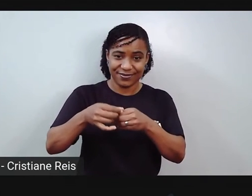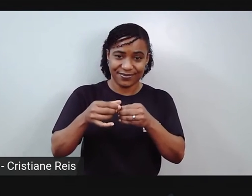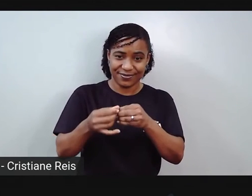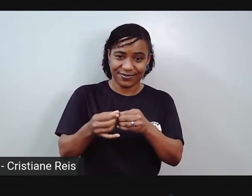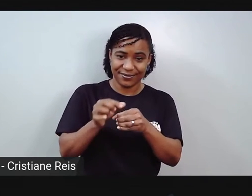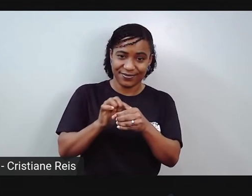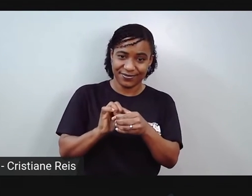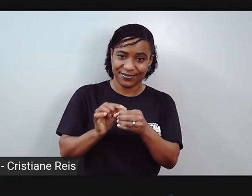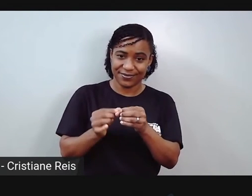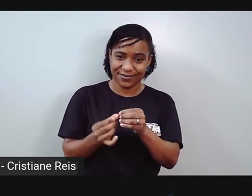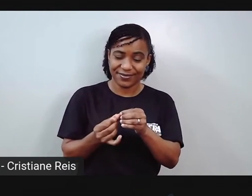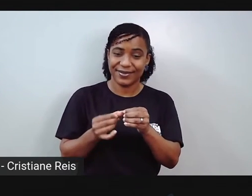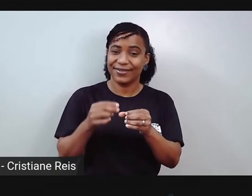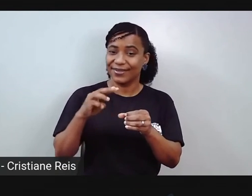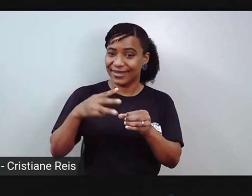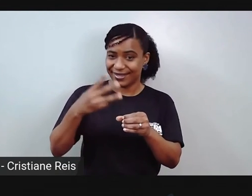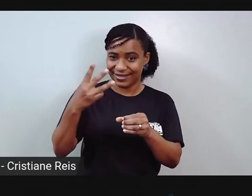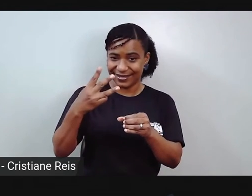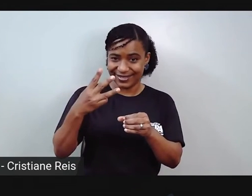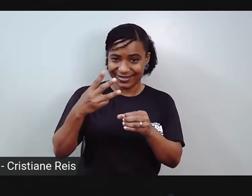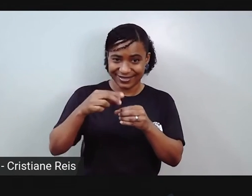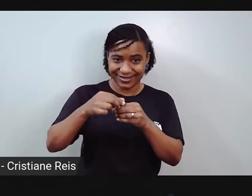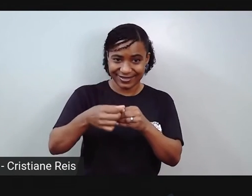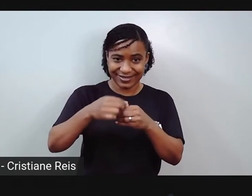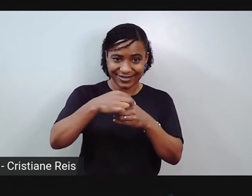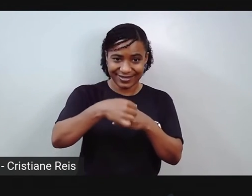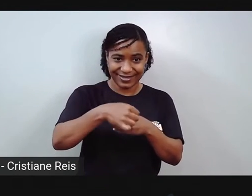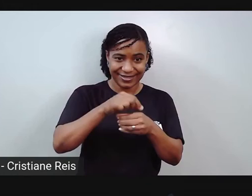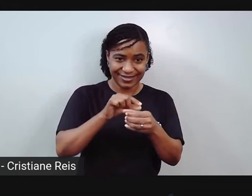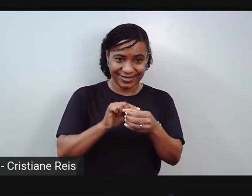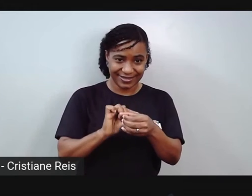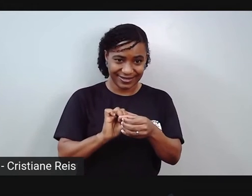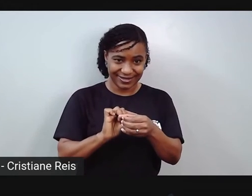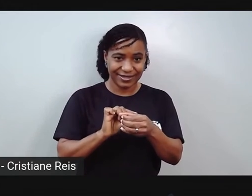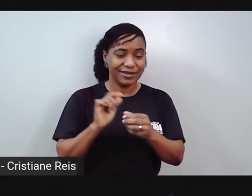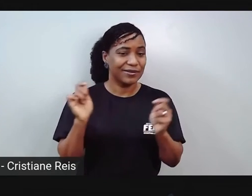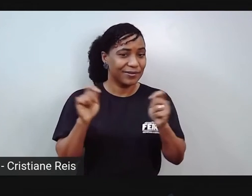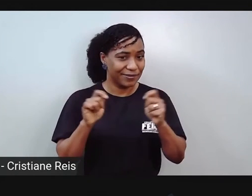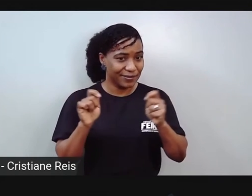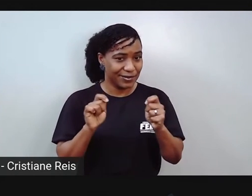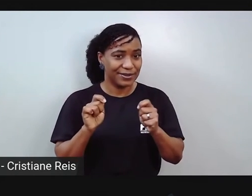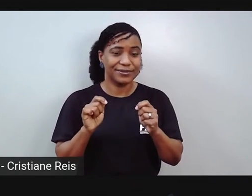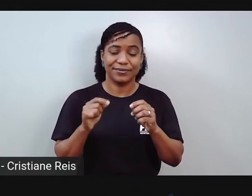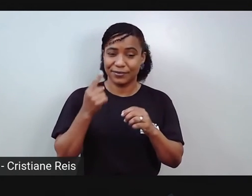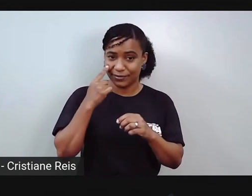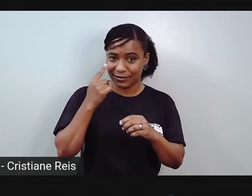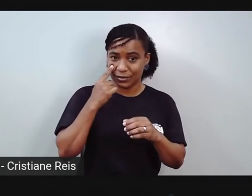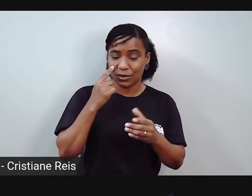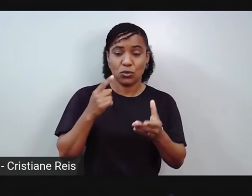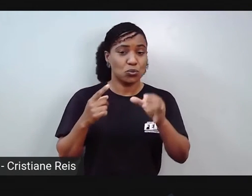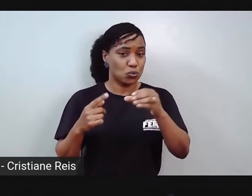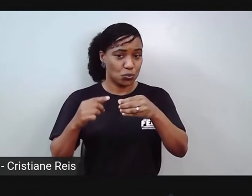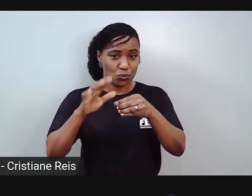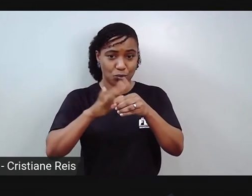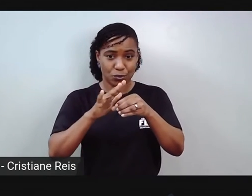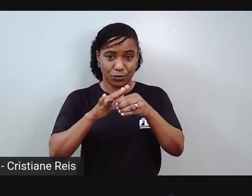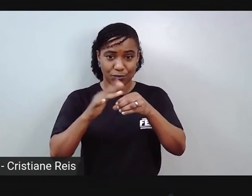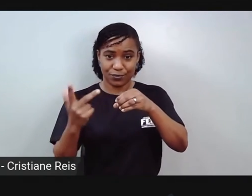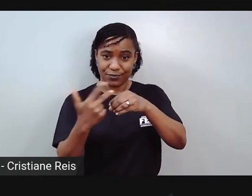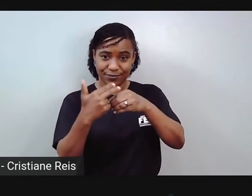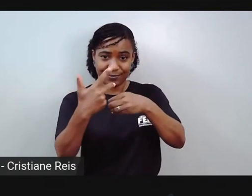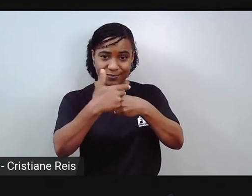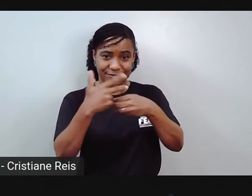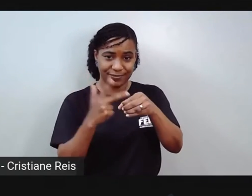cortezinhos. Estão vendo? E vocês podem fazer de um lado e podem fazer também do outro